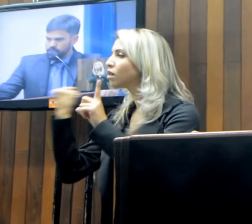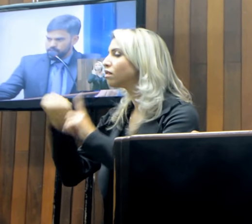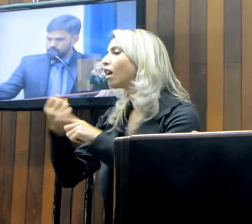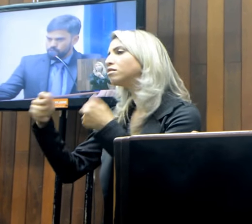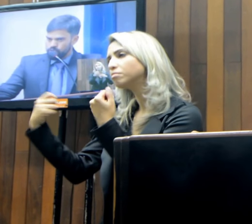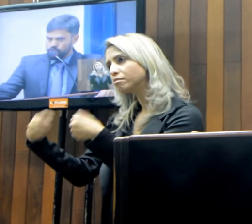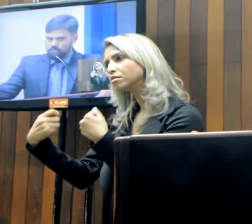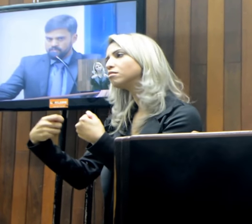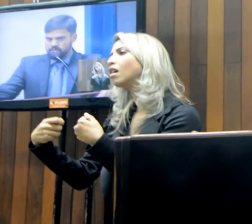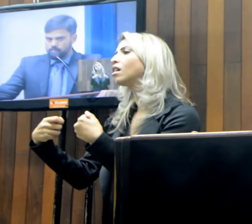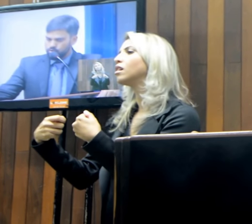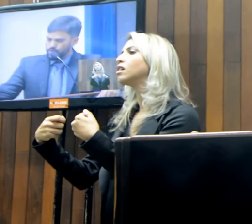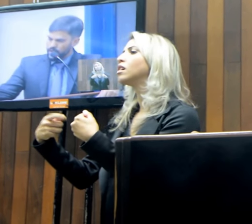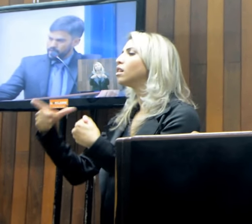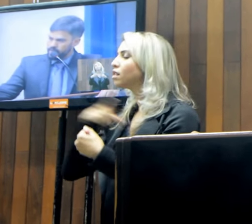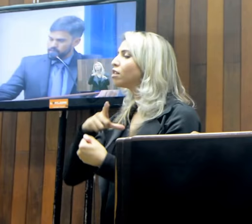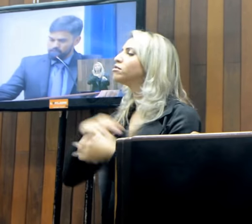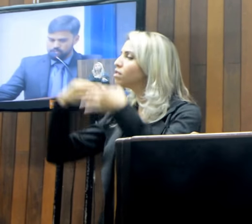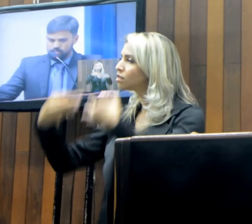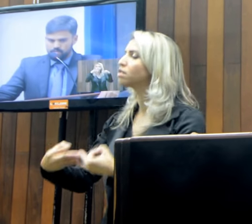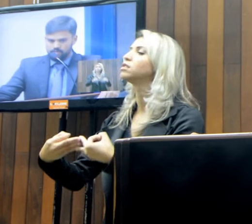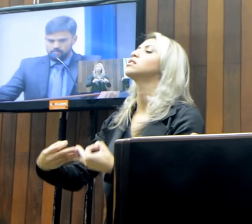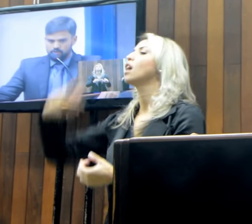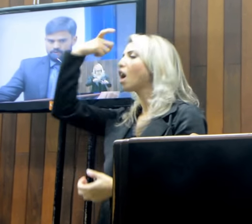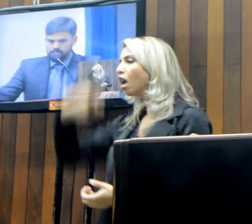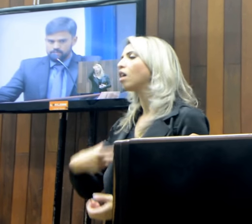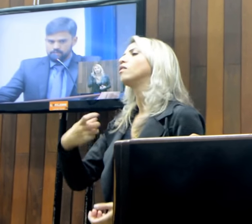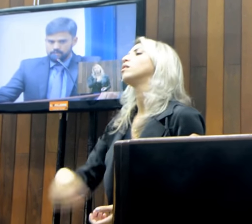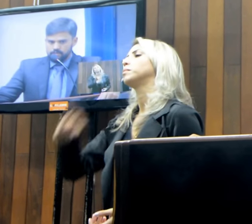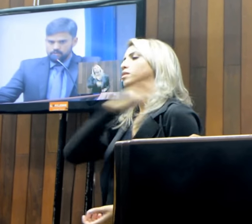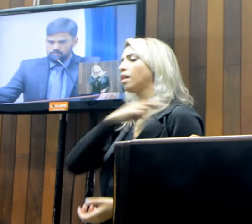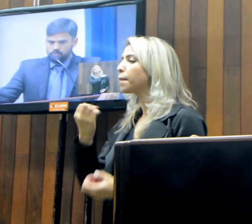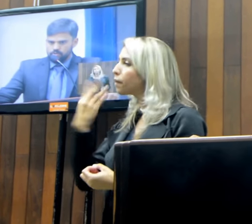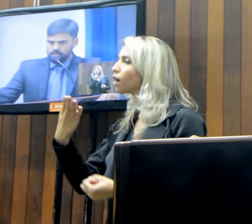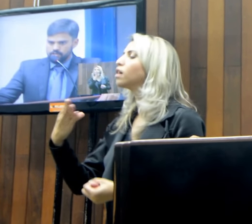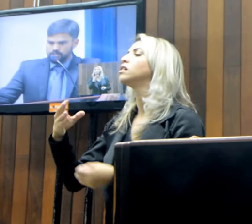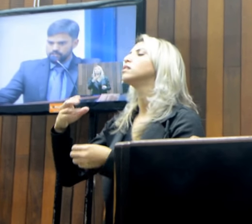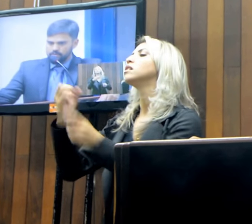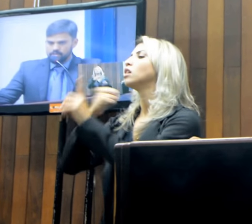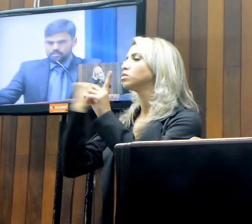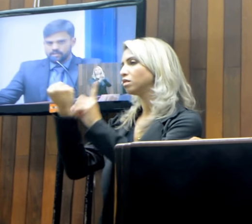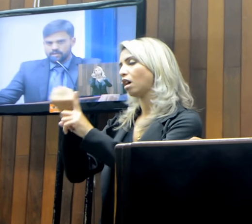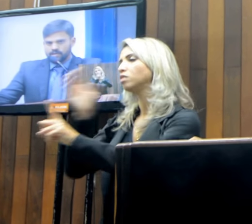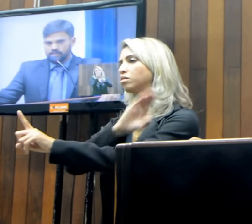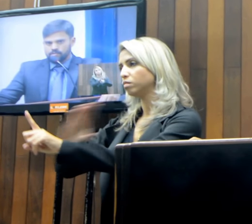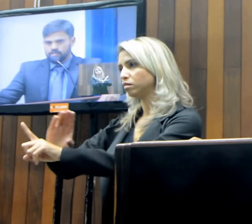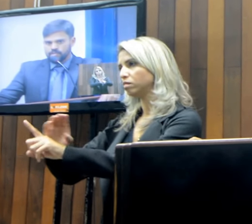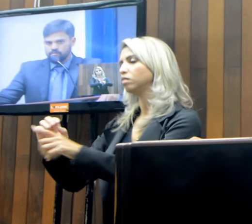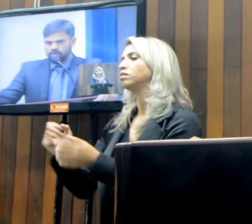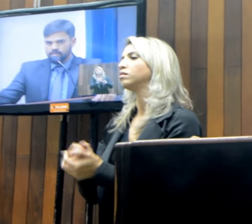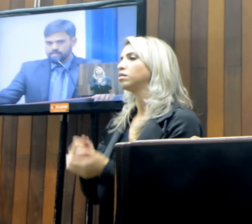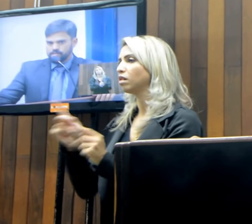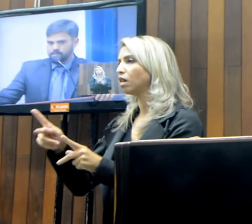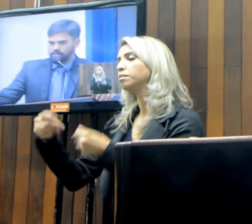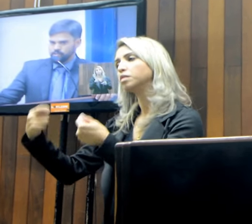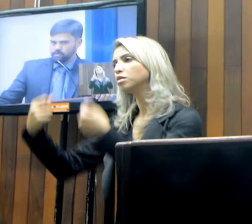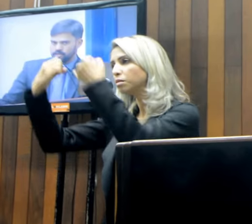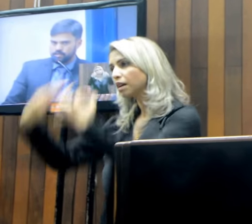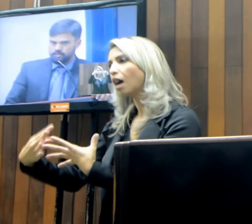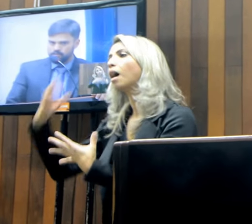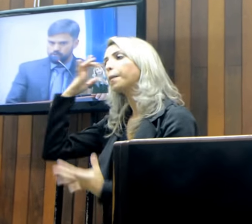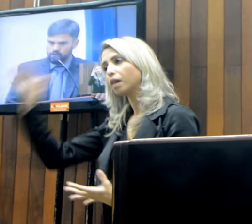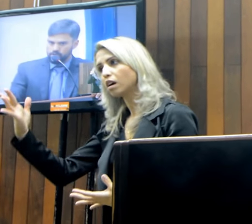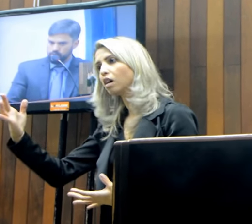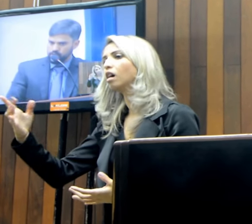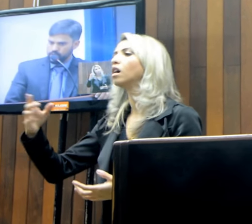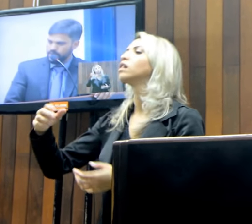e poderão representar muito bem a sociedade para o Frens. Então, eu gostaria de apenas deixar claro que a sociedade para o Frens e que a partir de amanhã